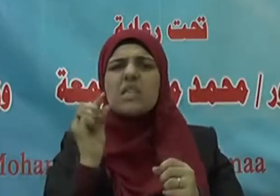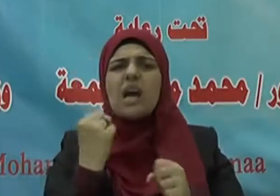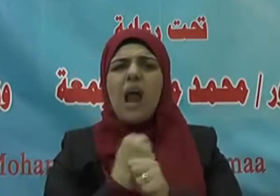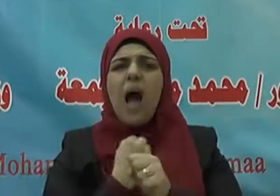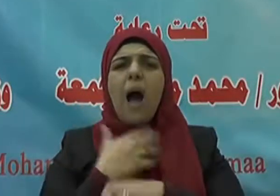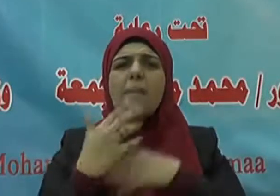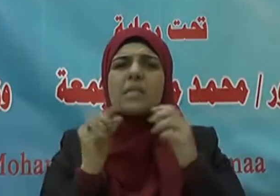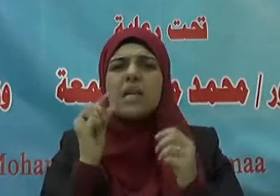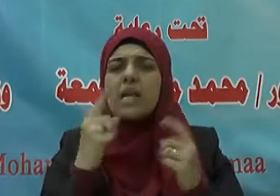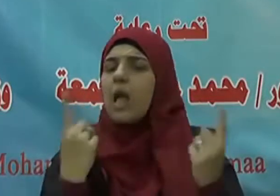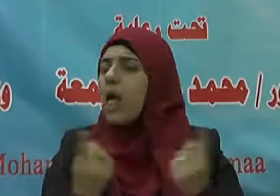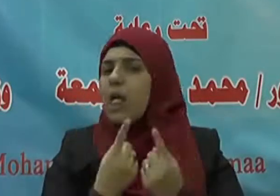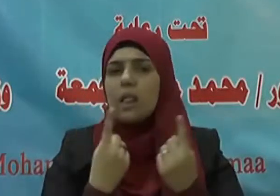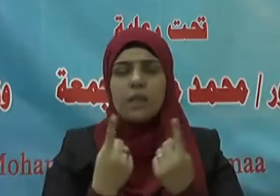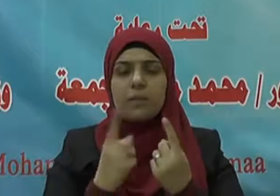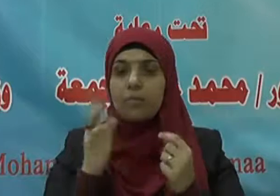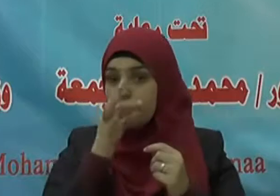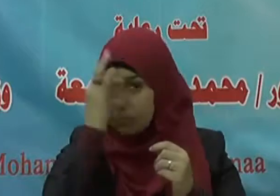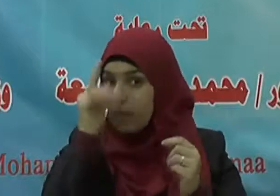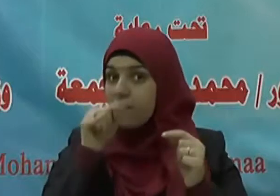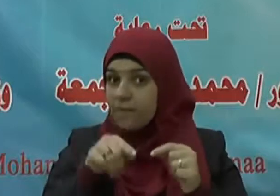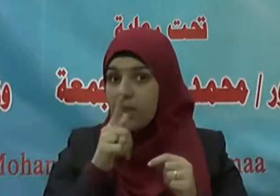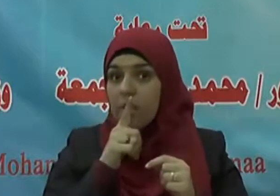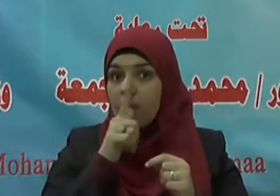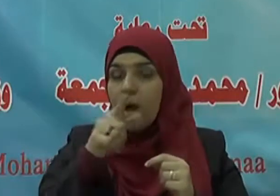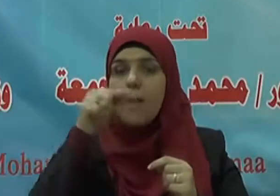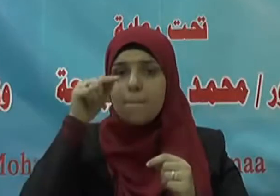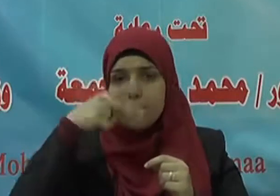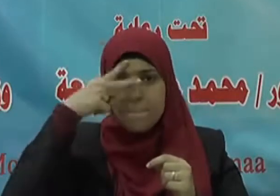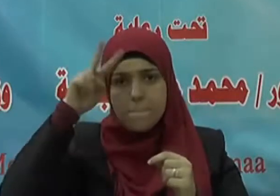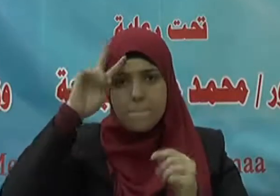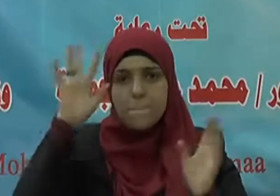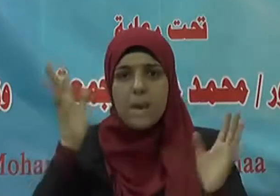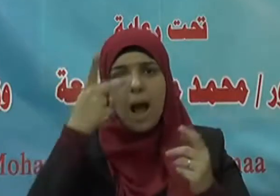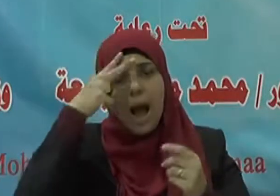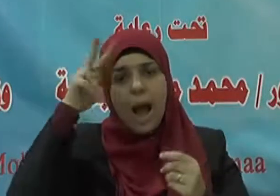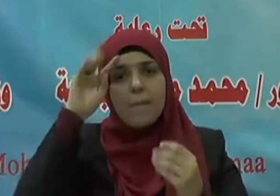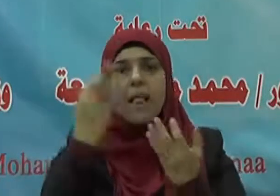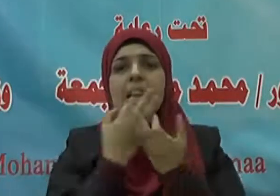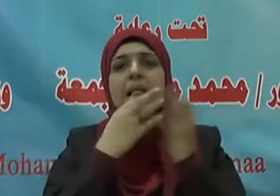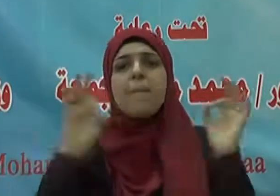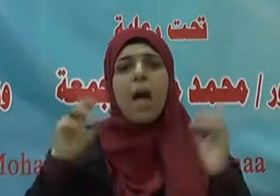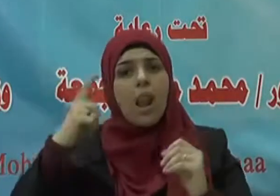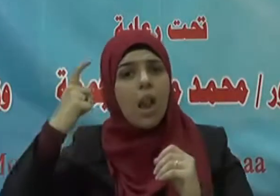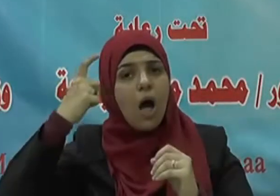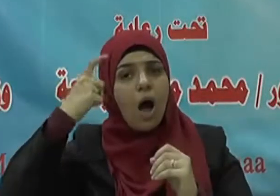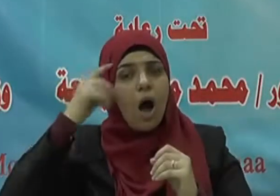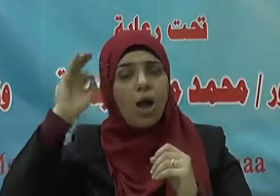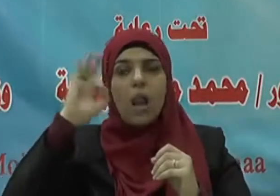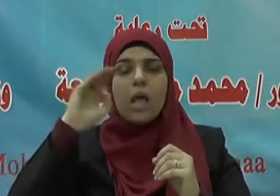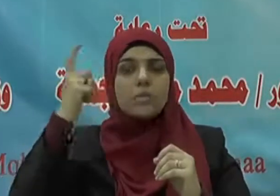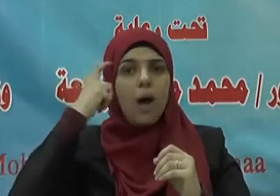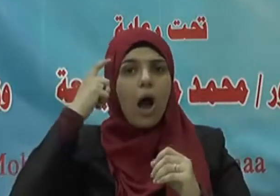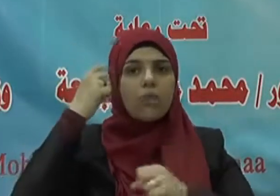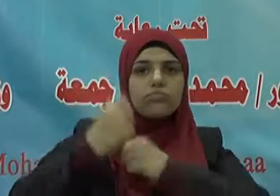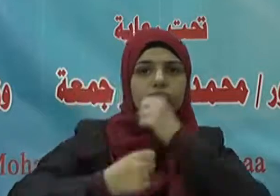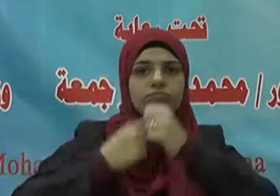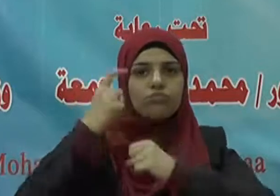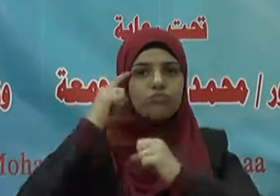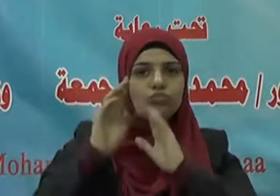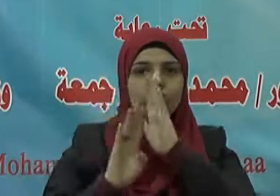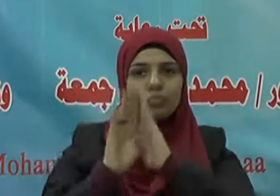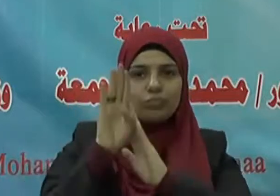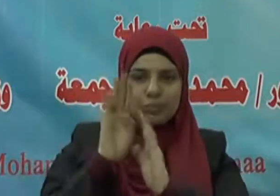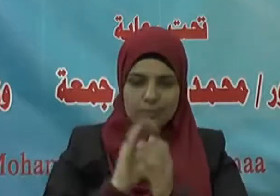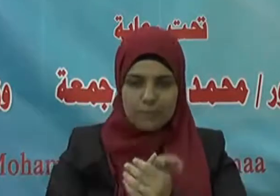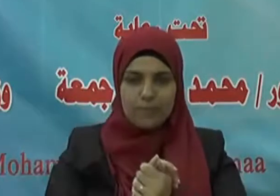الهمم وقد قيل من علامة كمال العقل علو الهمة